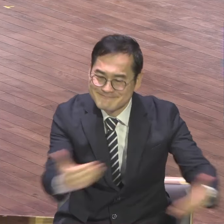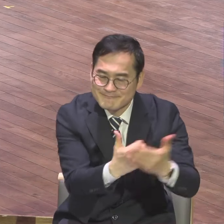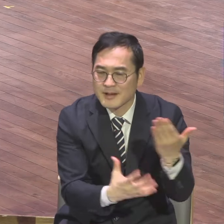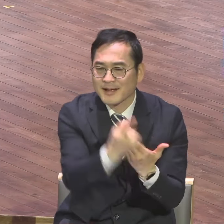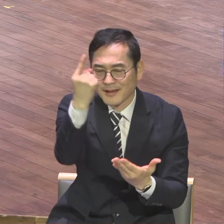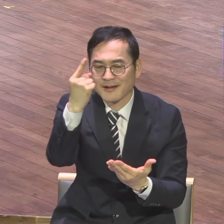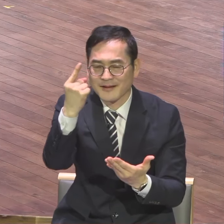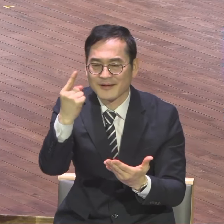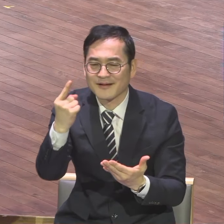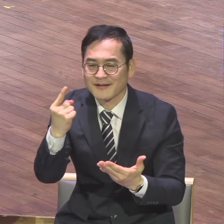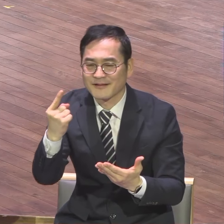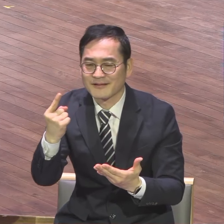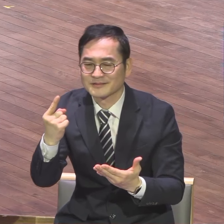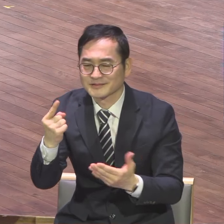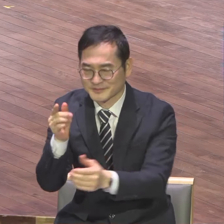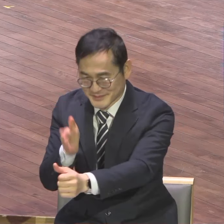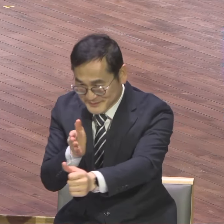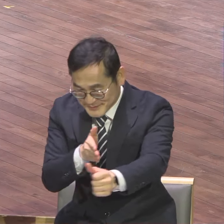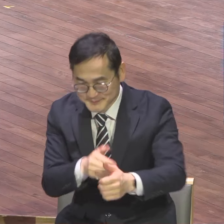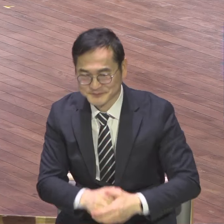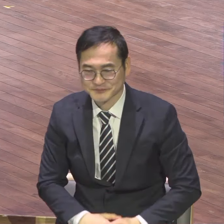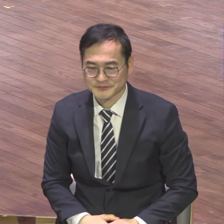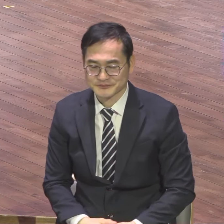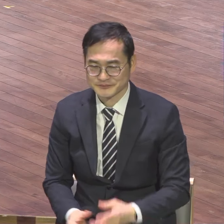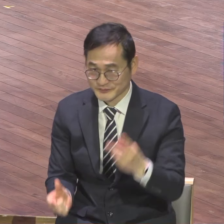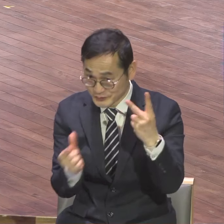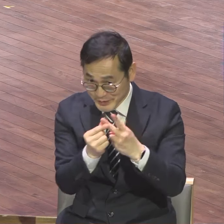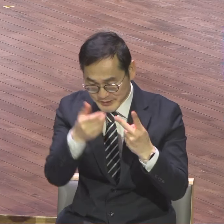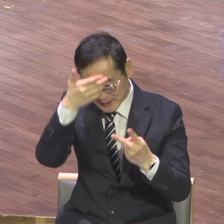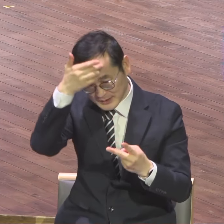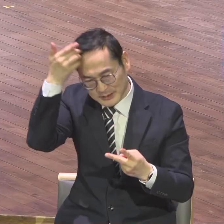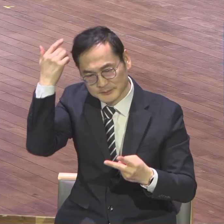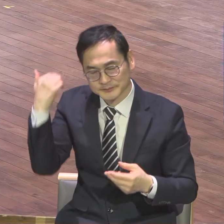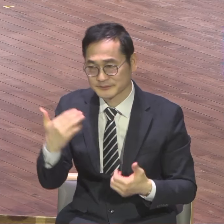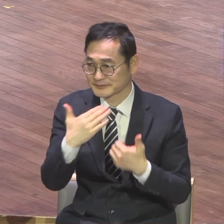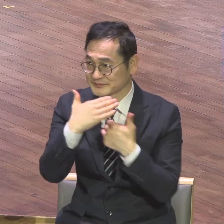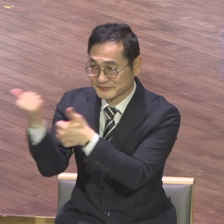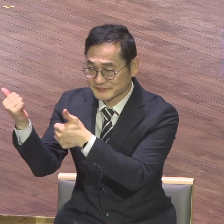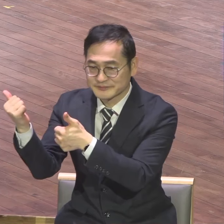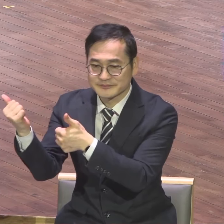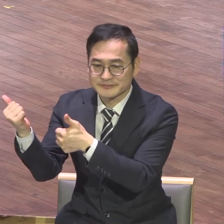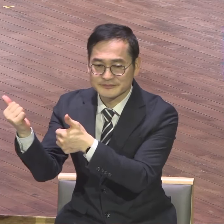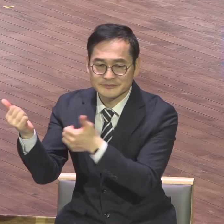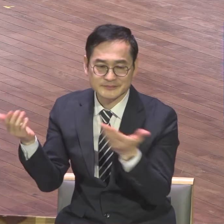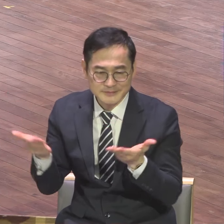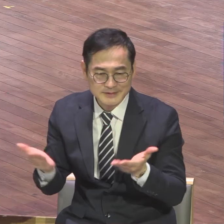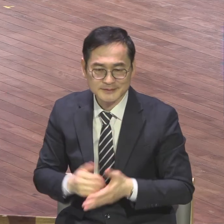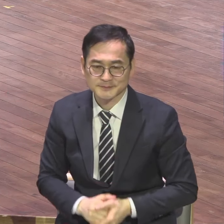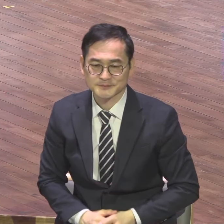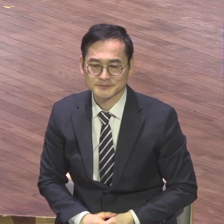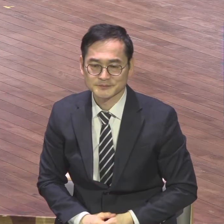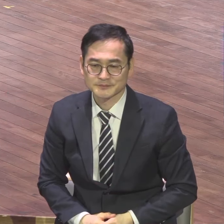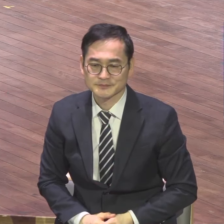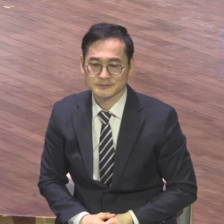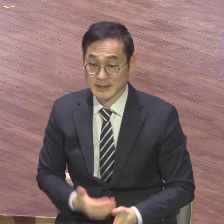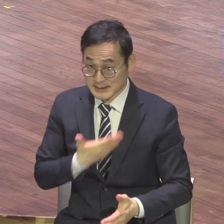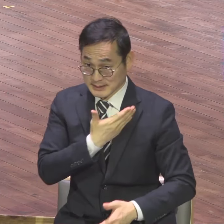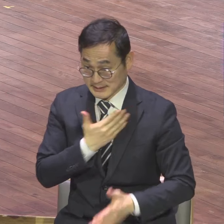사명의 부르심입니다 예수님께서 제자들을 부르실 때 자기가 원하는 자를 부르실다고 그랬어요